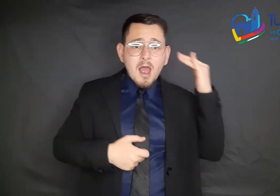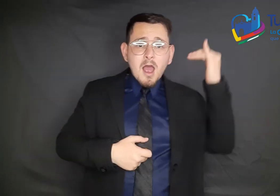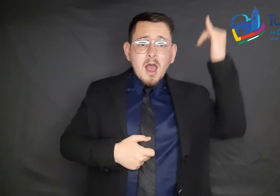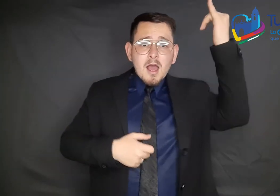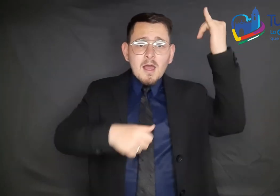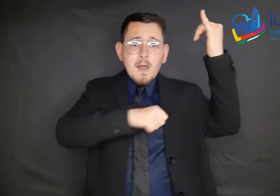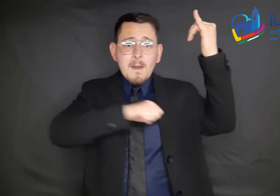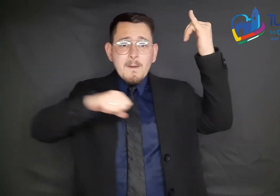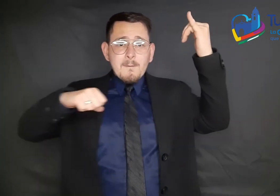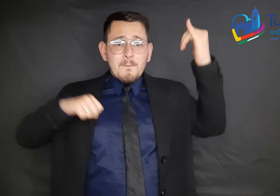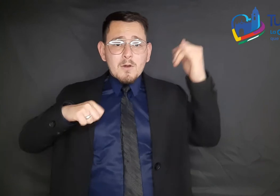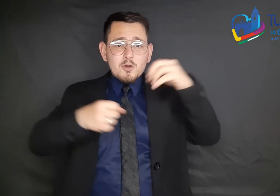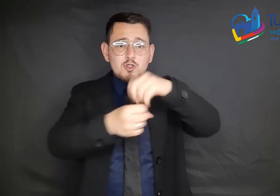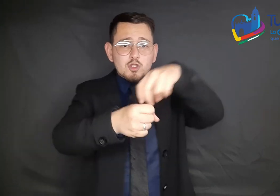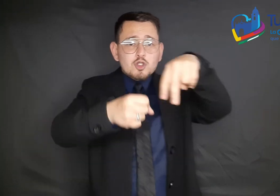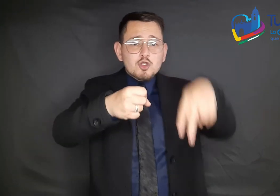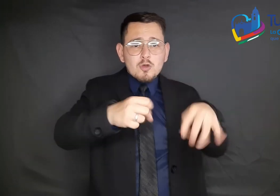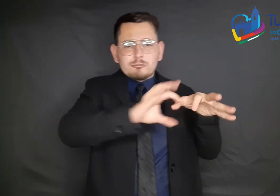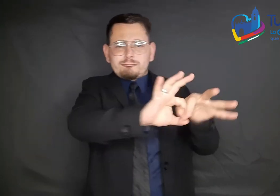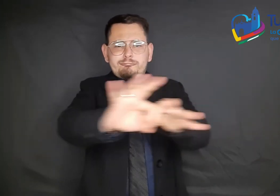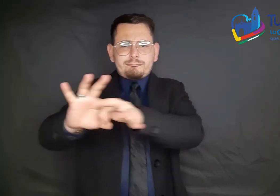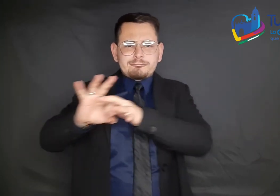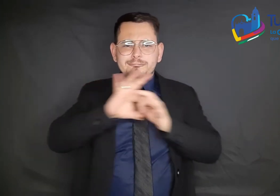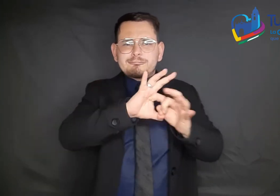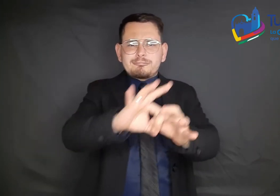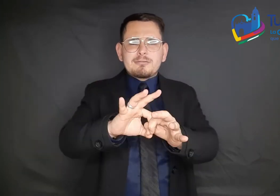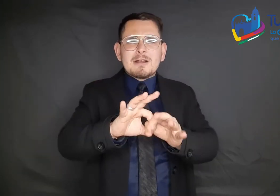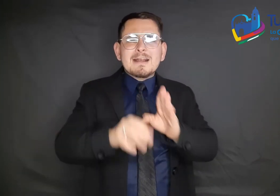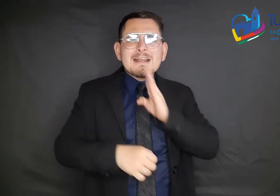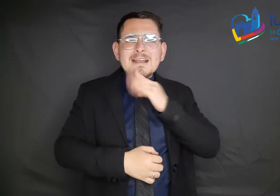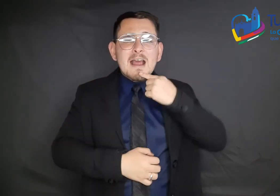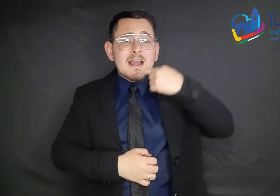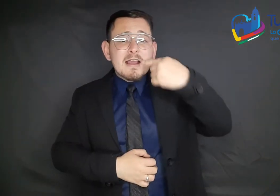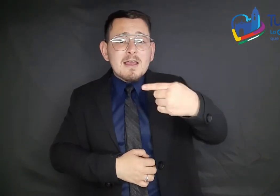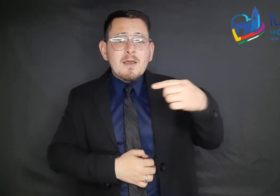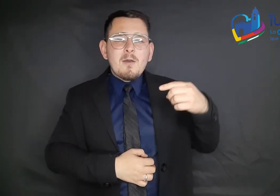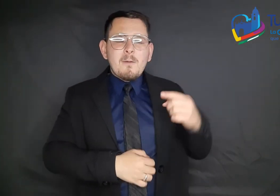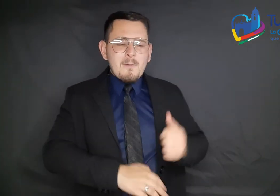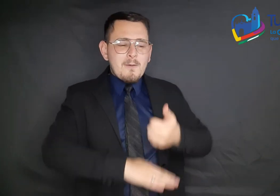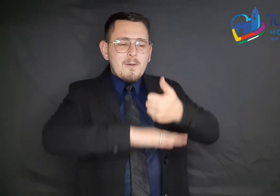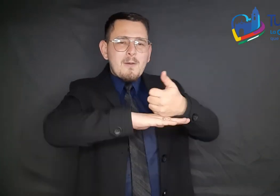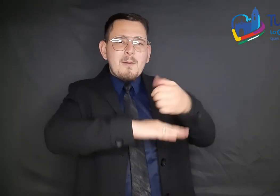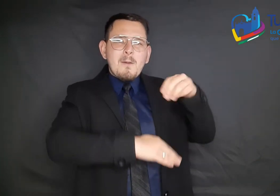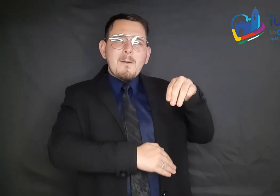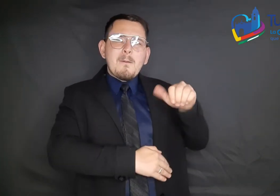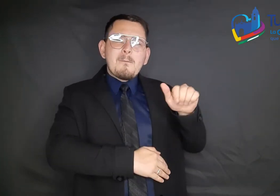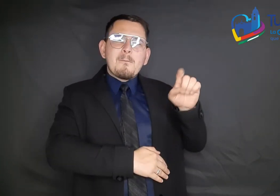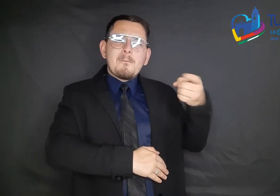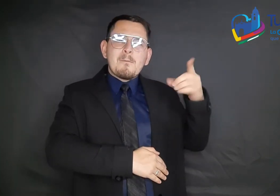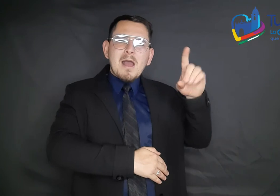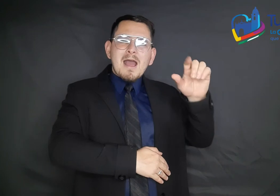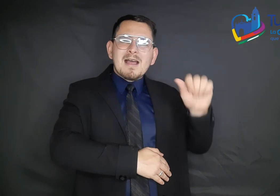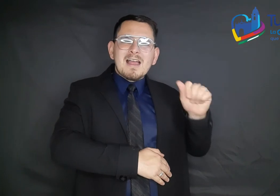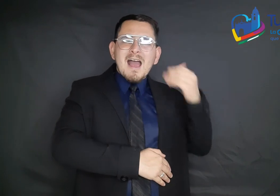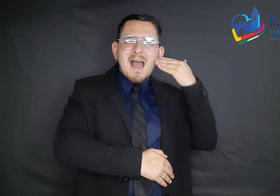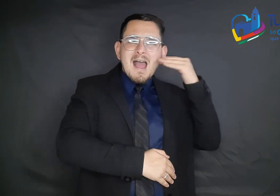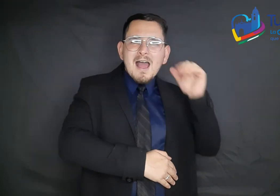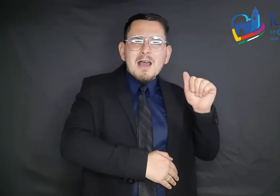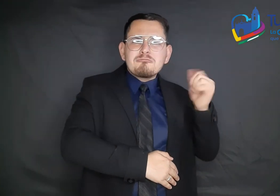Ciudadanía, cierre comillas, sostuvo Magda Sánchez Valcárcel, directora de Tecnologías, Sistemas de Información,